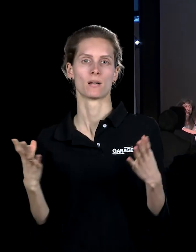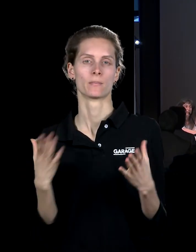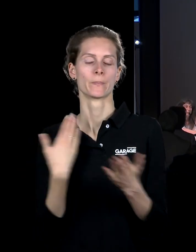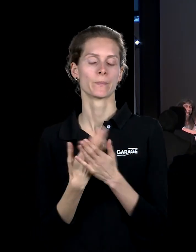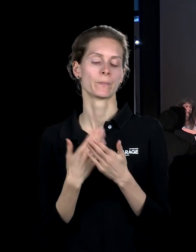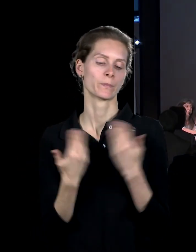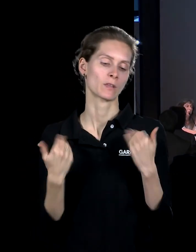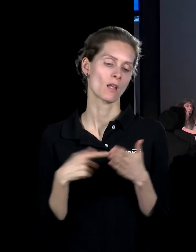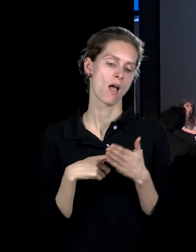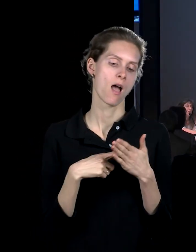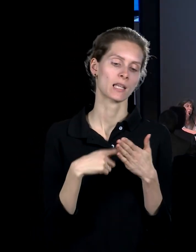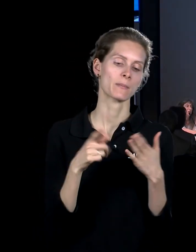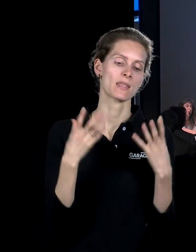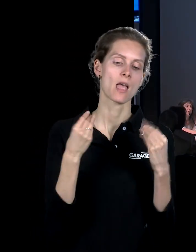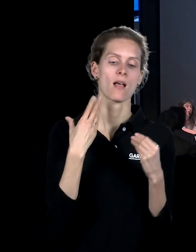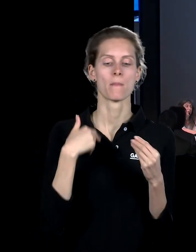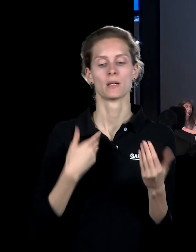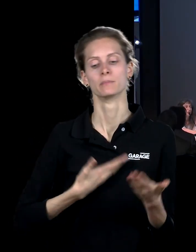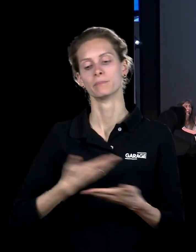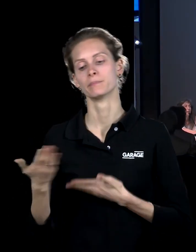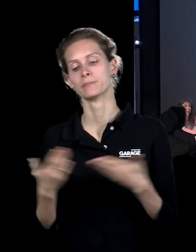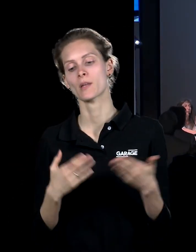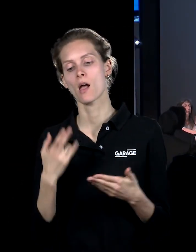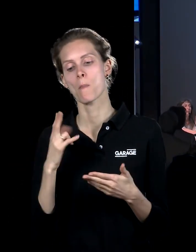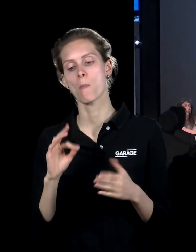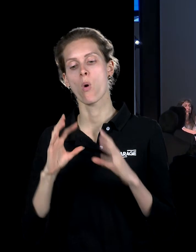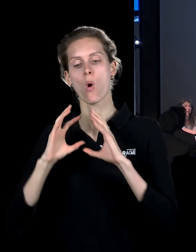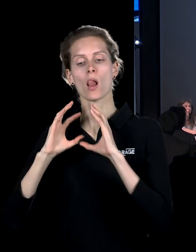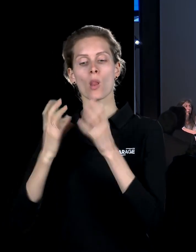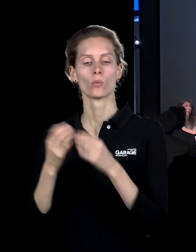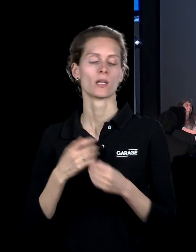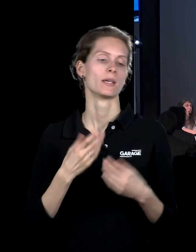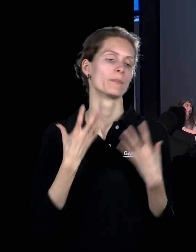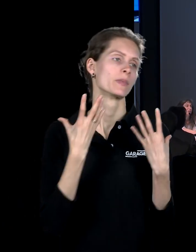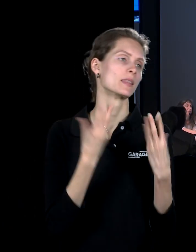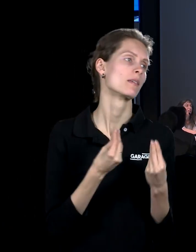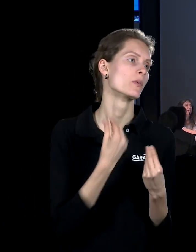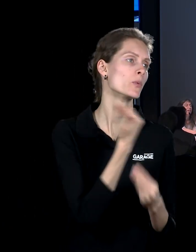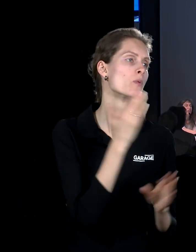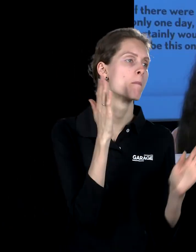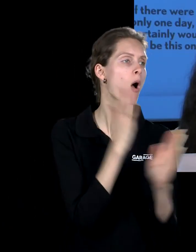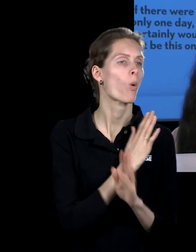отметить день, когда мы ходили по Луне, отметить день рождения искусства, день погоды,